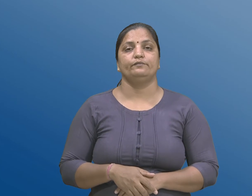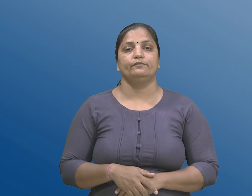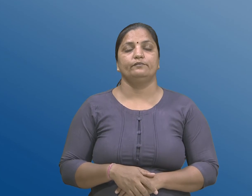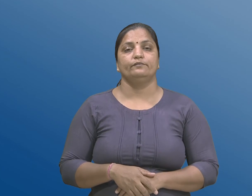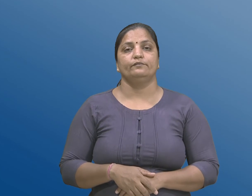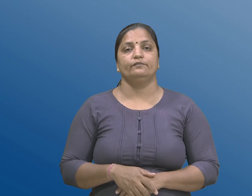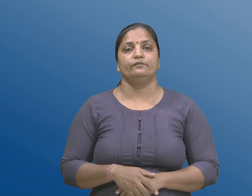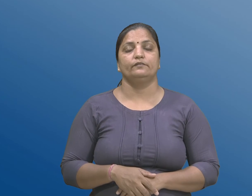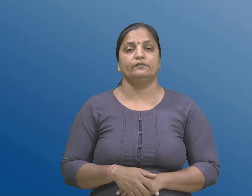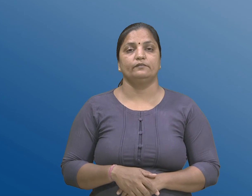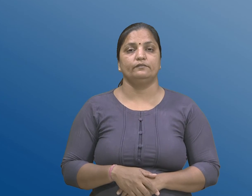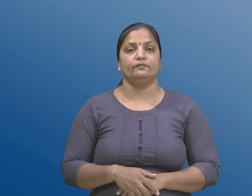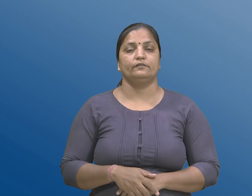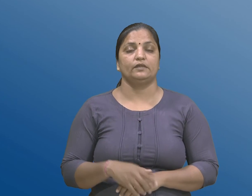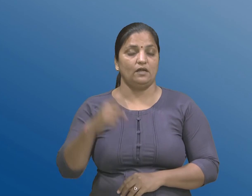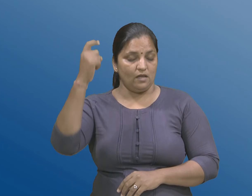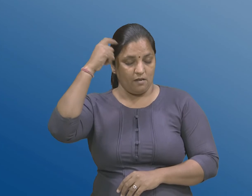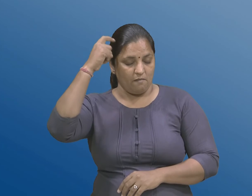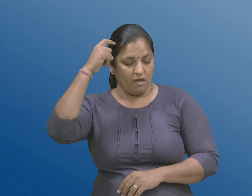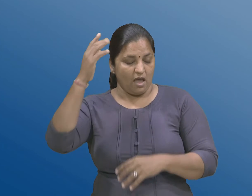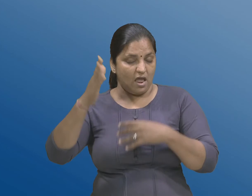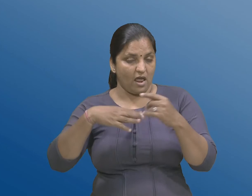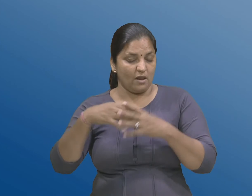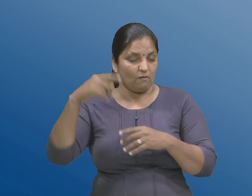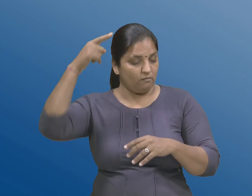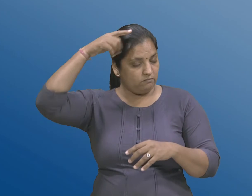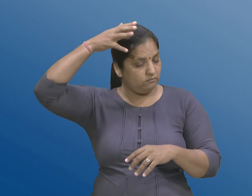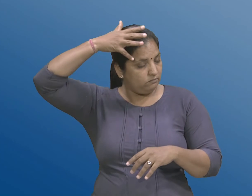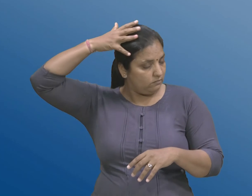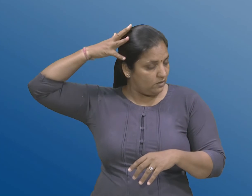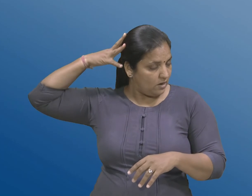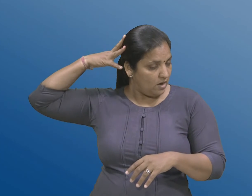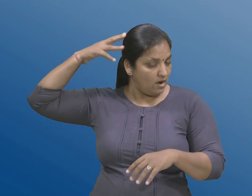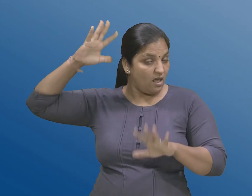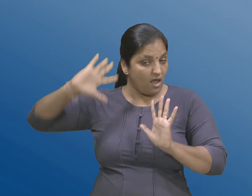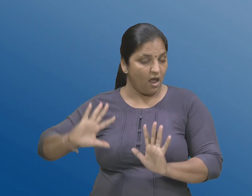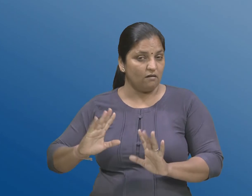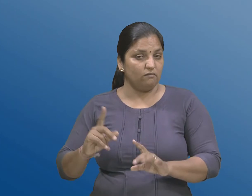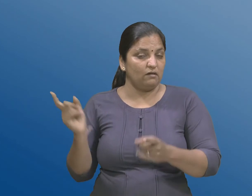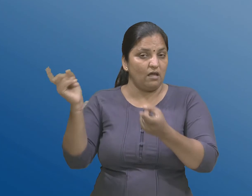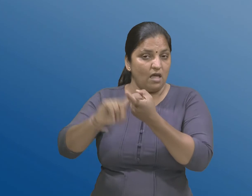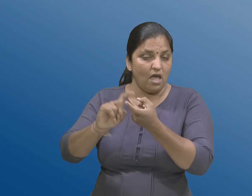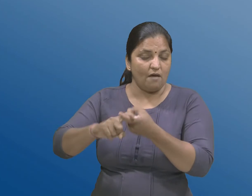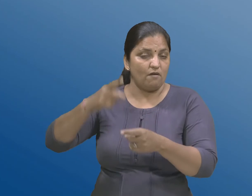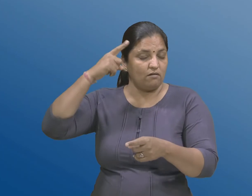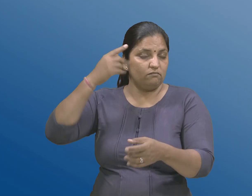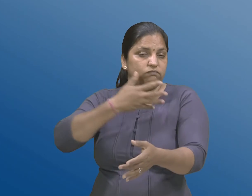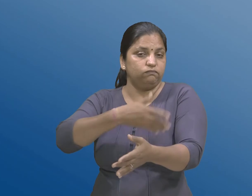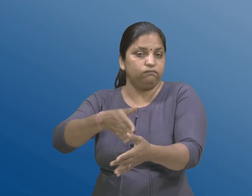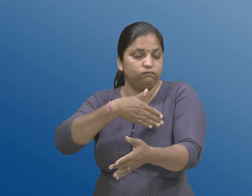जे, मगजना कोई एक के तेथी वधारे हिस्सा ओपर इजाओने कारणे बने छे।